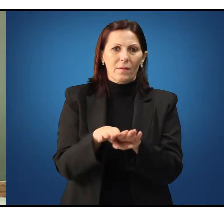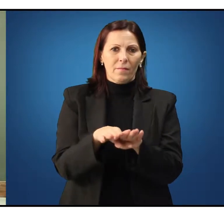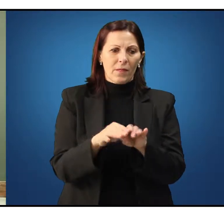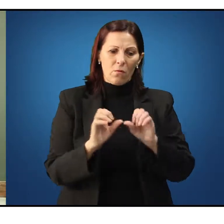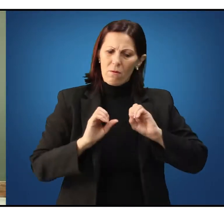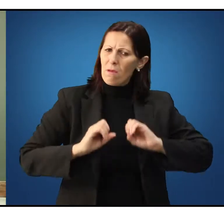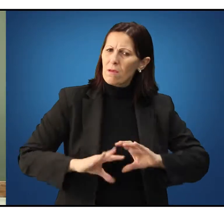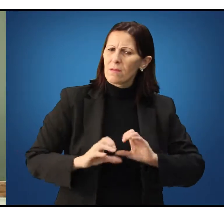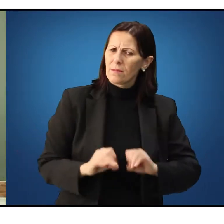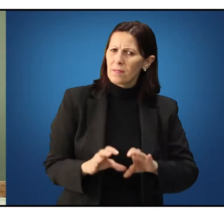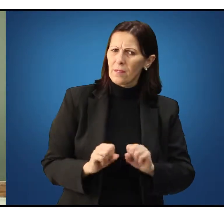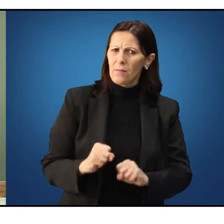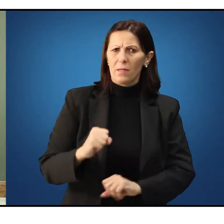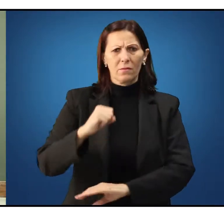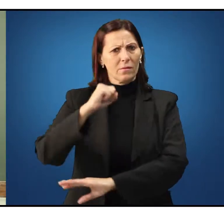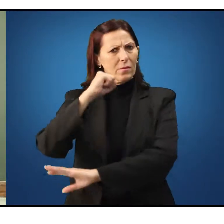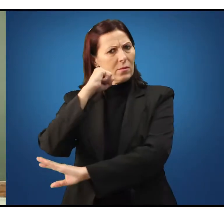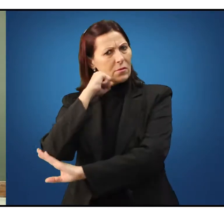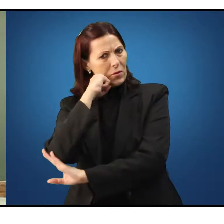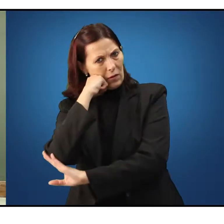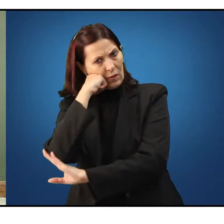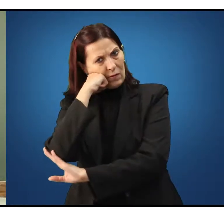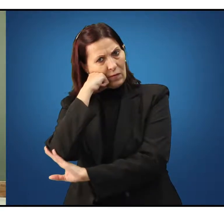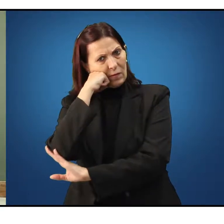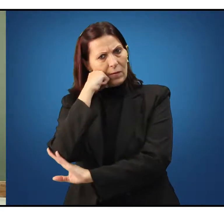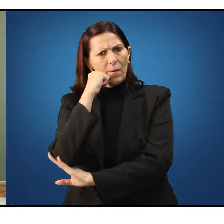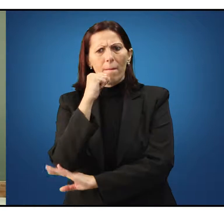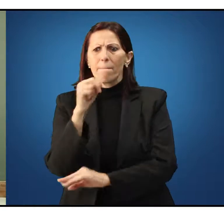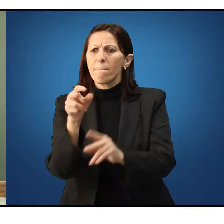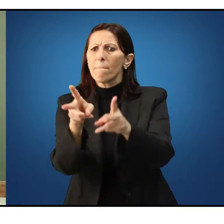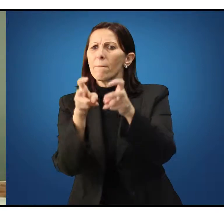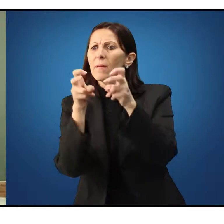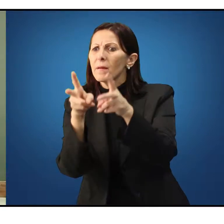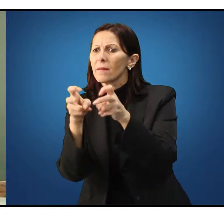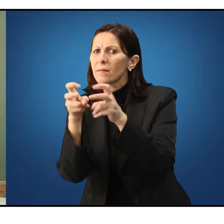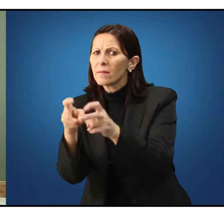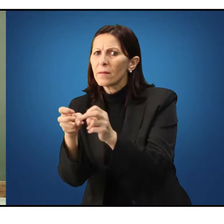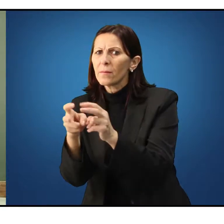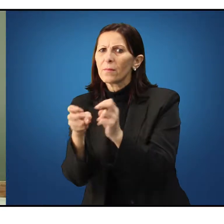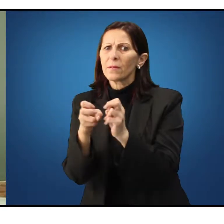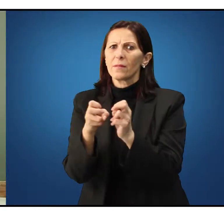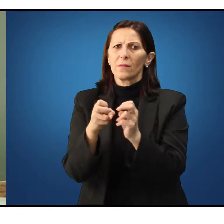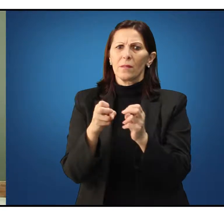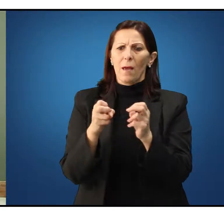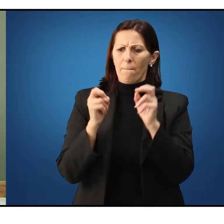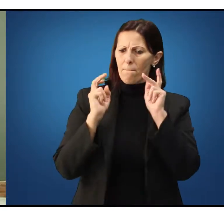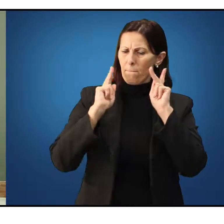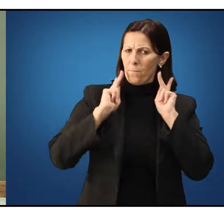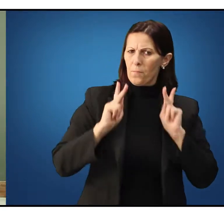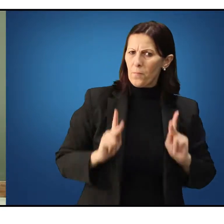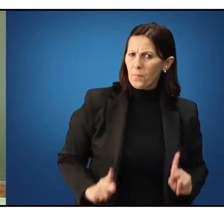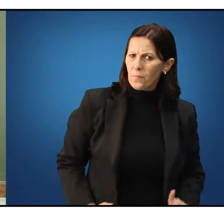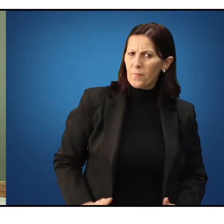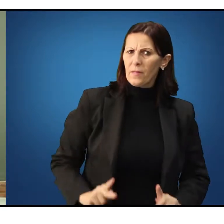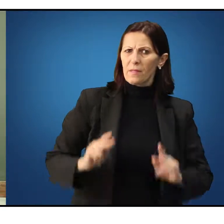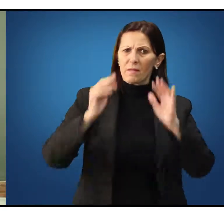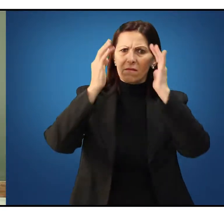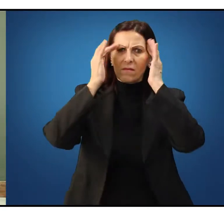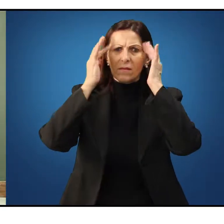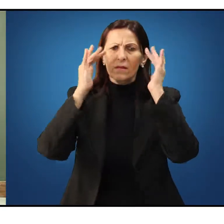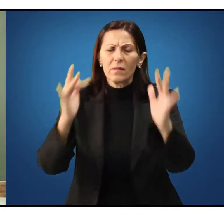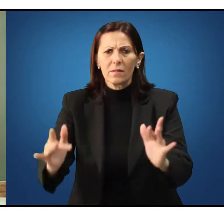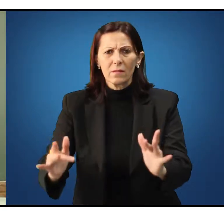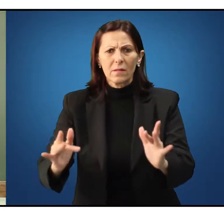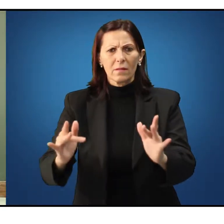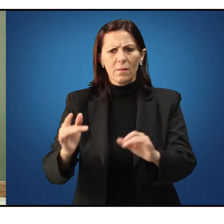ensinamento socrático nos faz ver que a atitude da filosofia é a